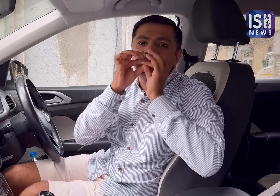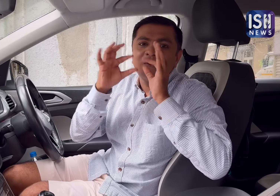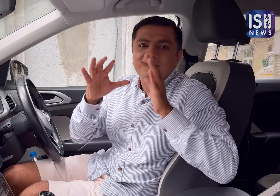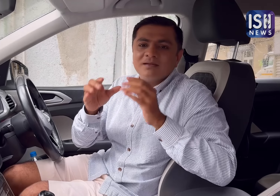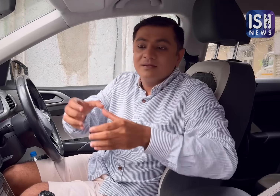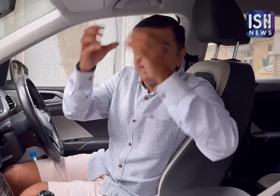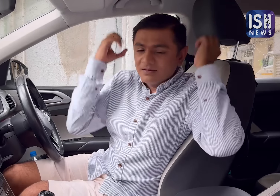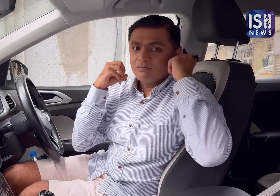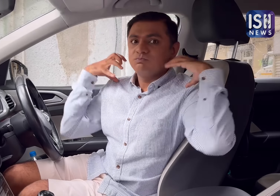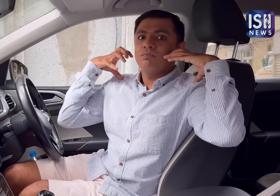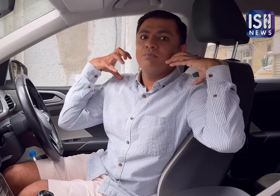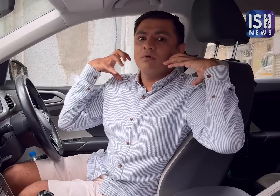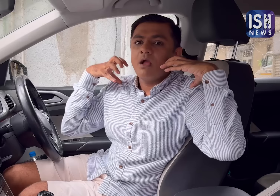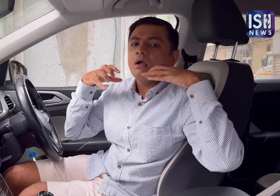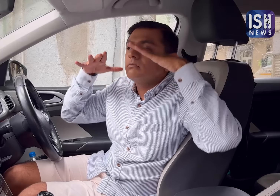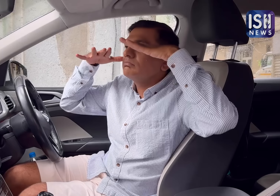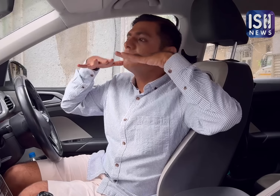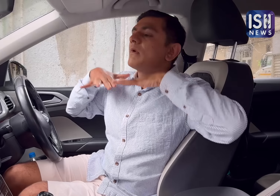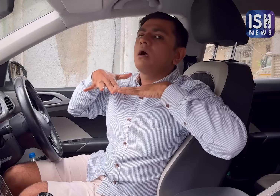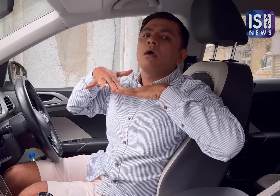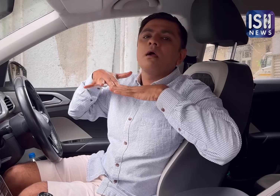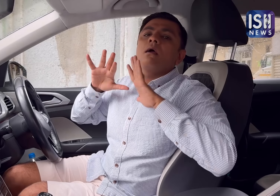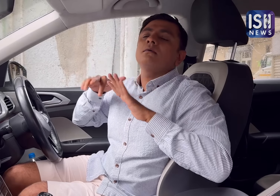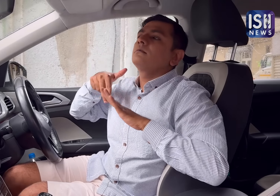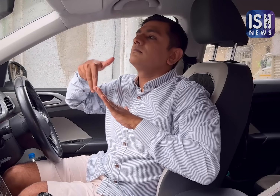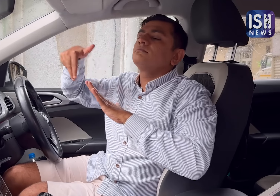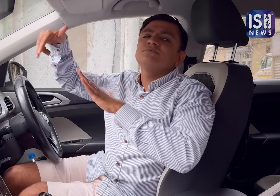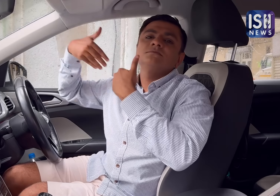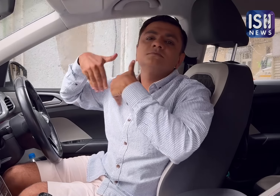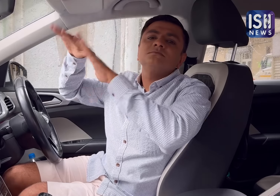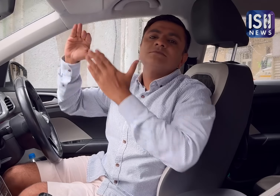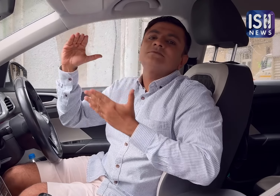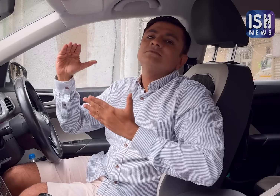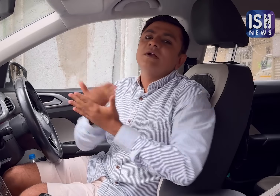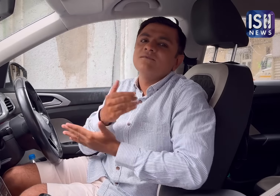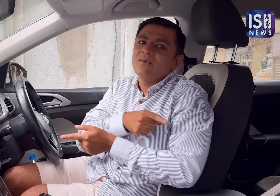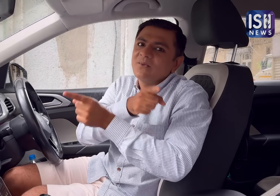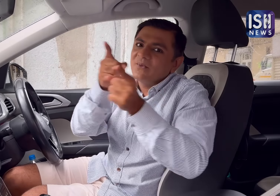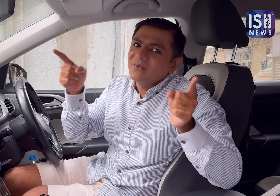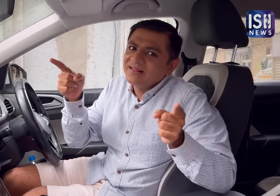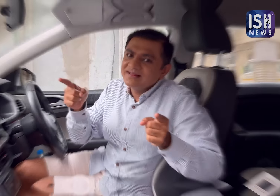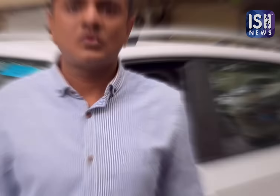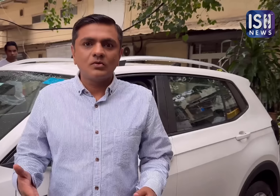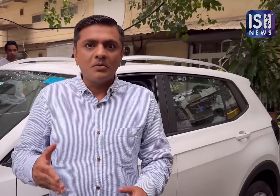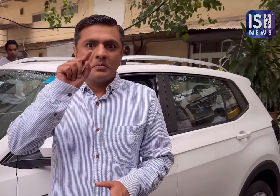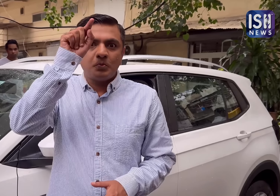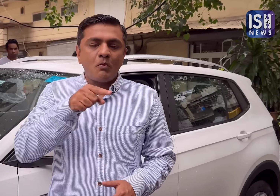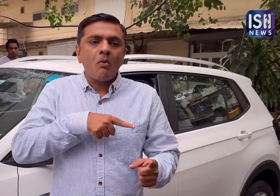तेरने के लिए inflatable float का उप्योग करे आप सभी ने